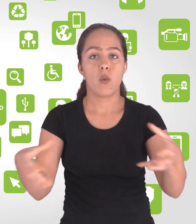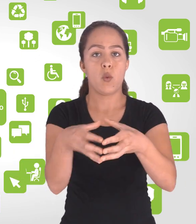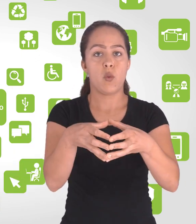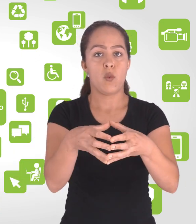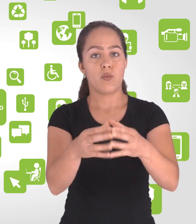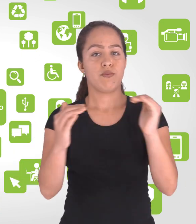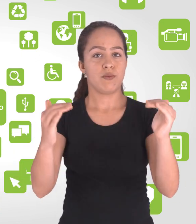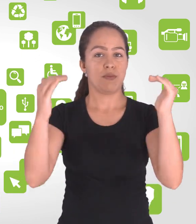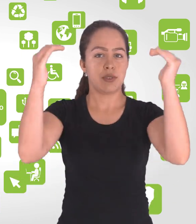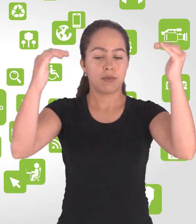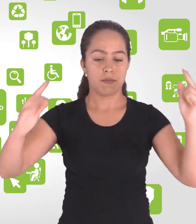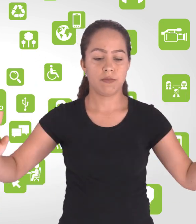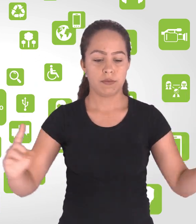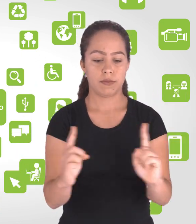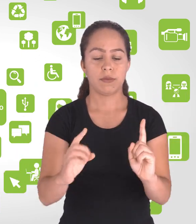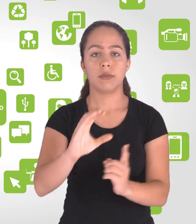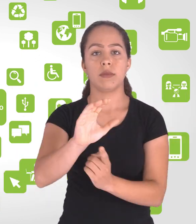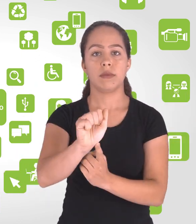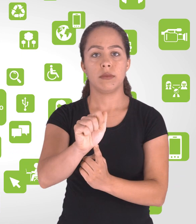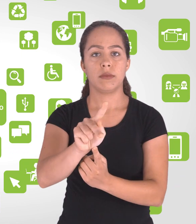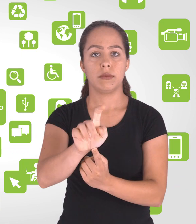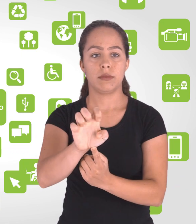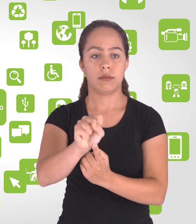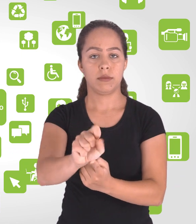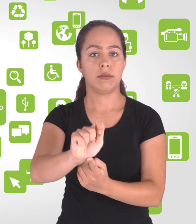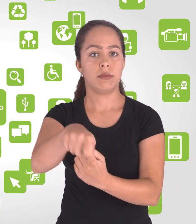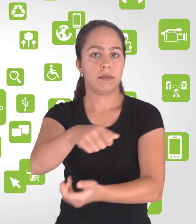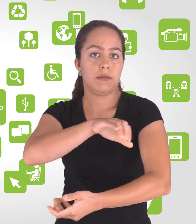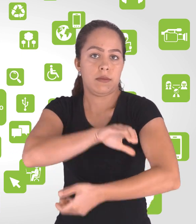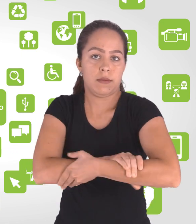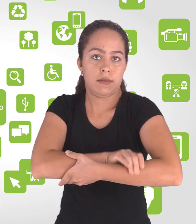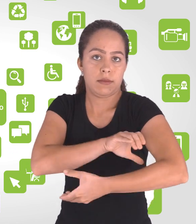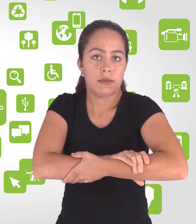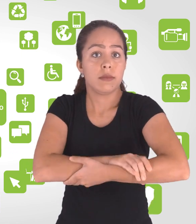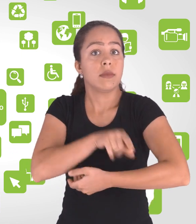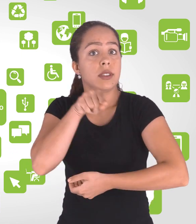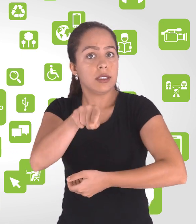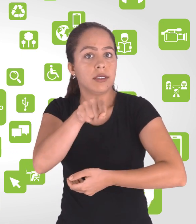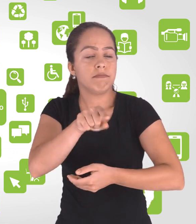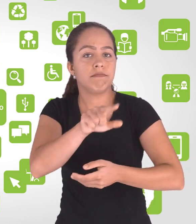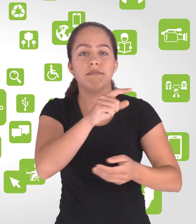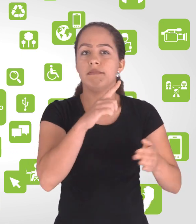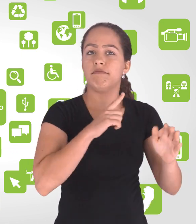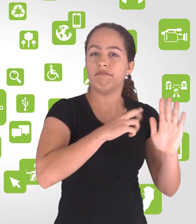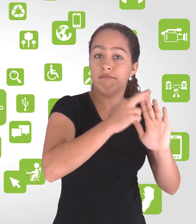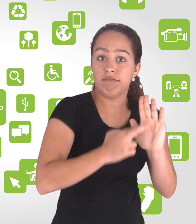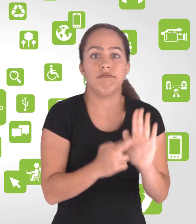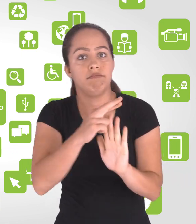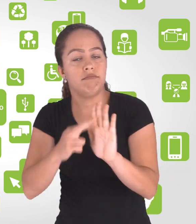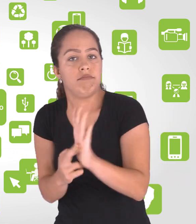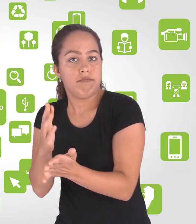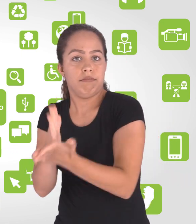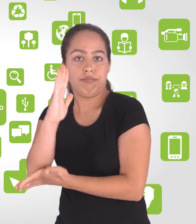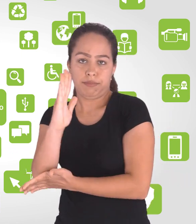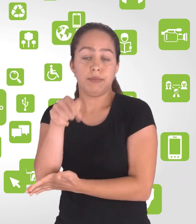e portarias do Ministério da Educação e da Coordenação de Aperfeiçoamento de Pessoal do Nível Superior, a CAPES,